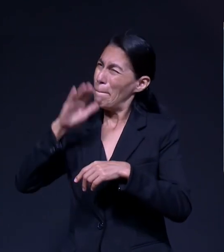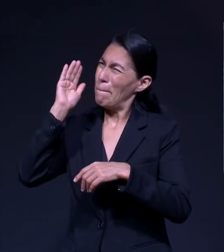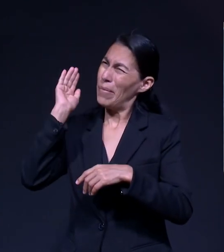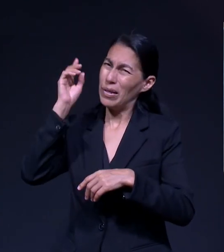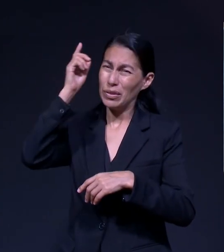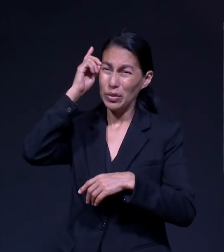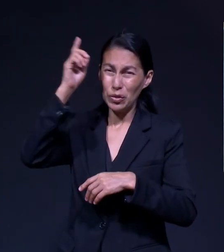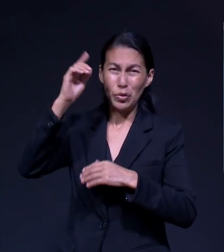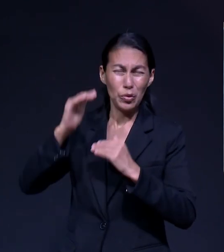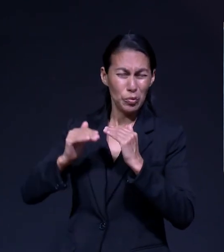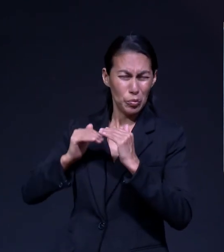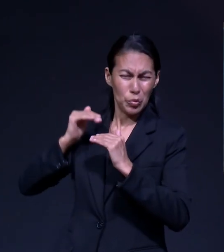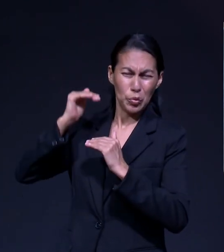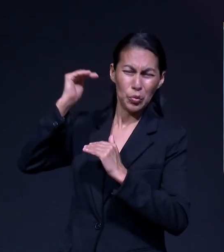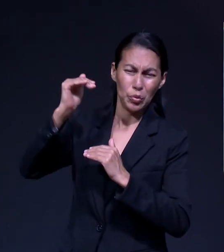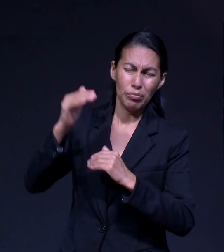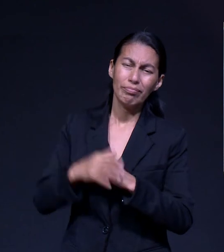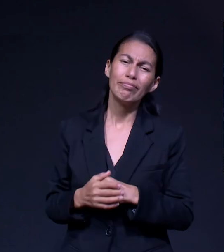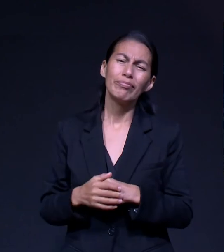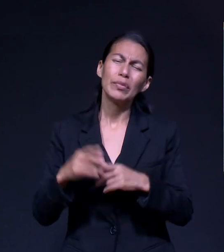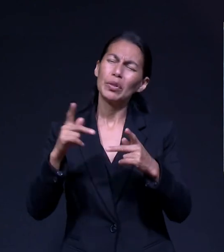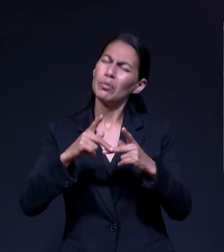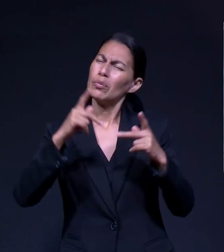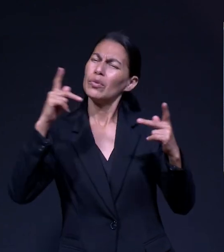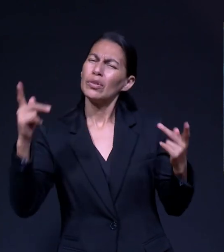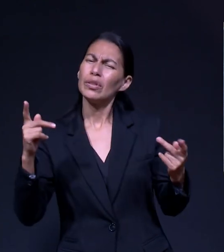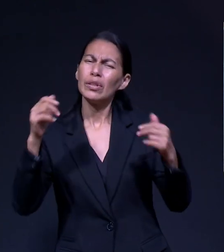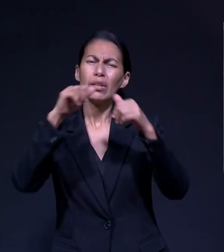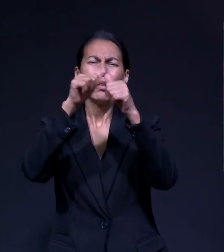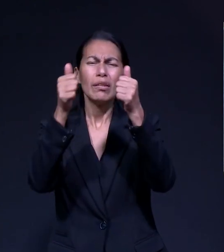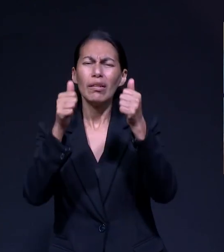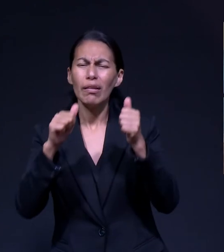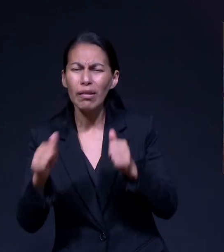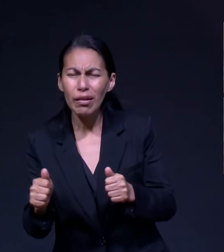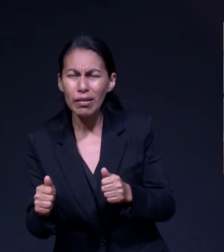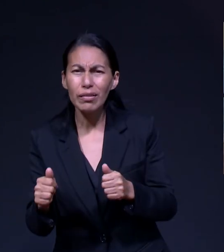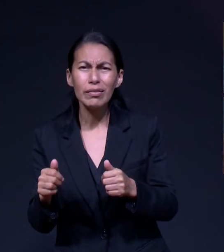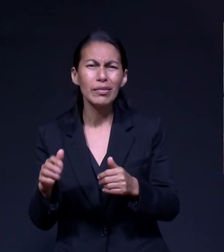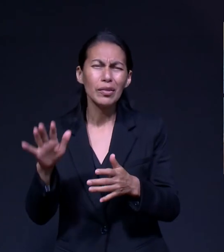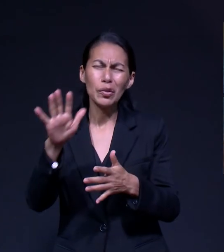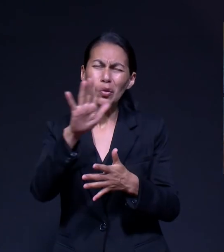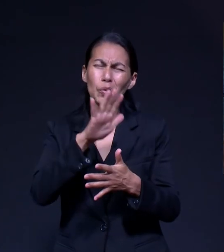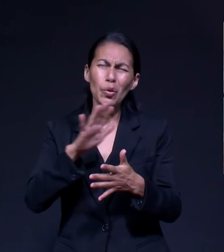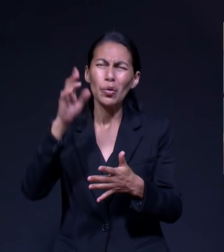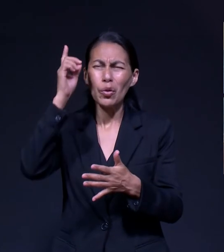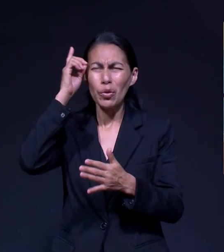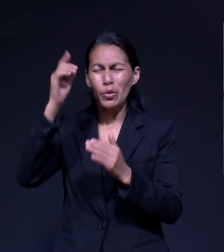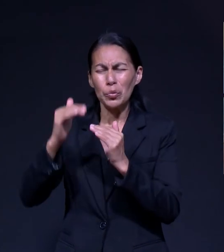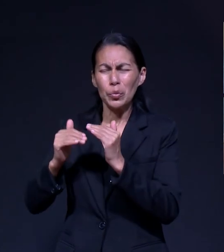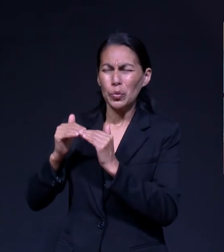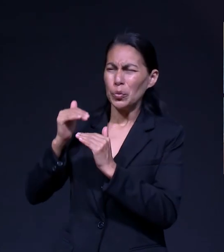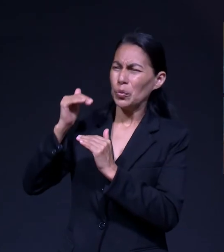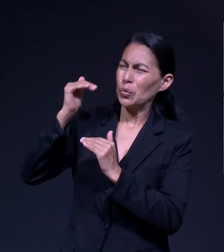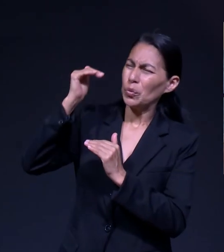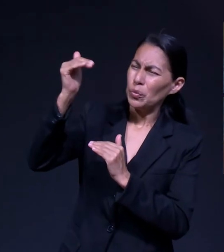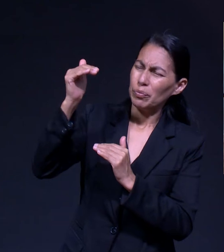Luego De La Poesía O Del Arte De La Literatura Dios Es Infinitamente Más Allá De Todo